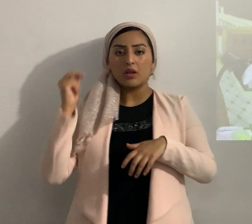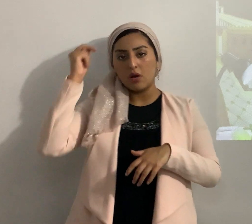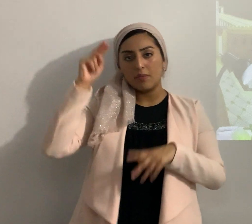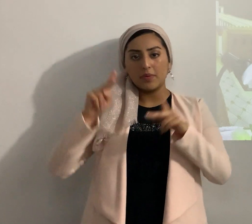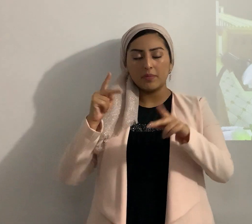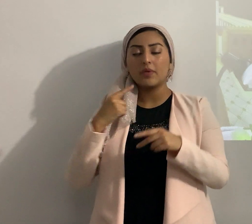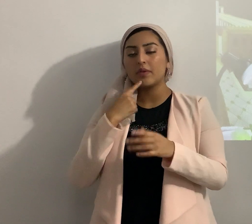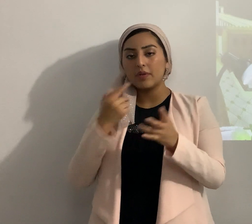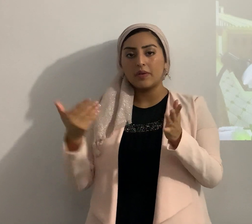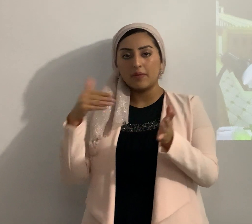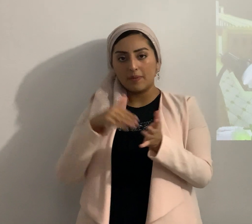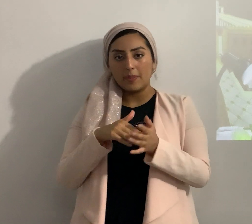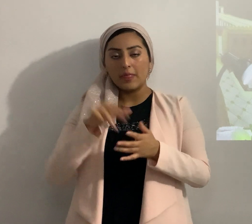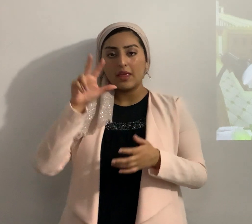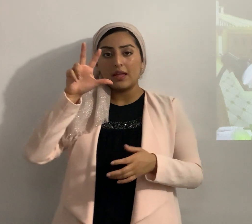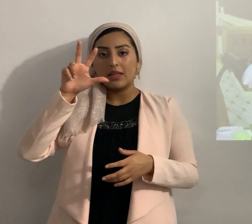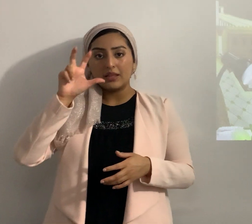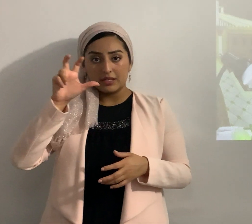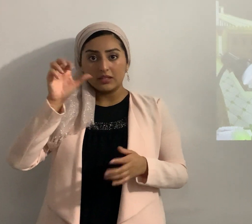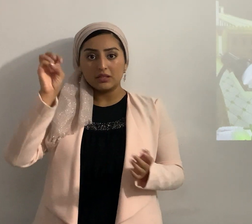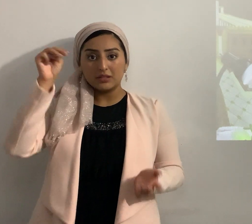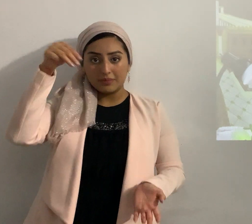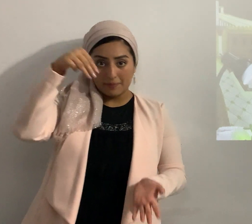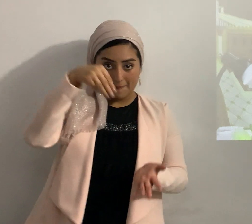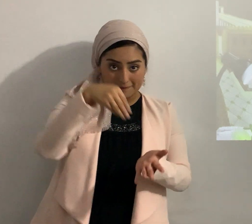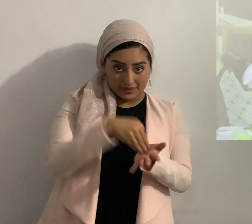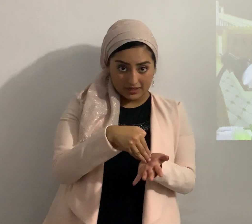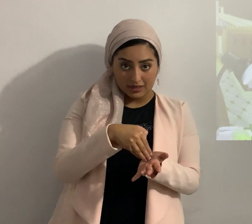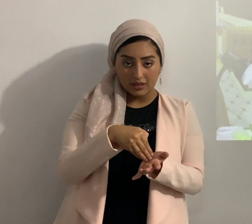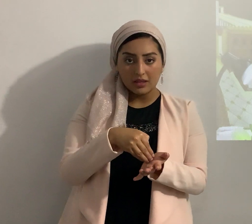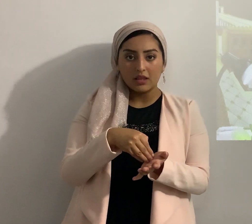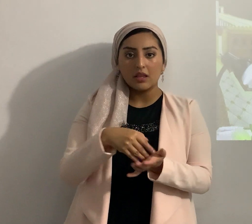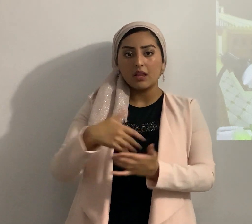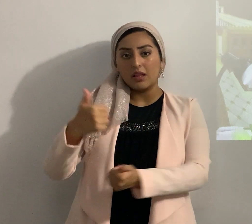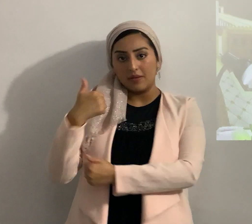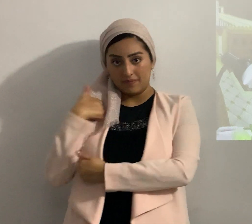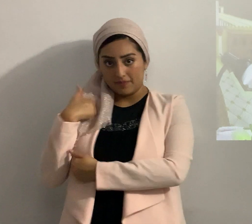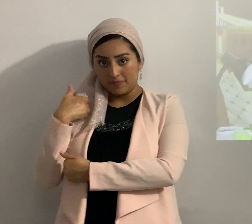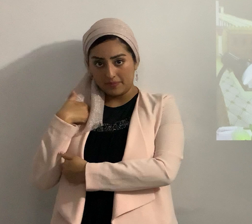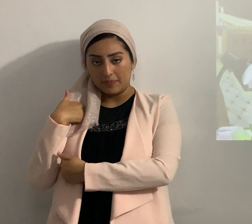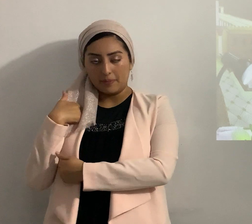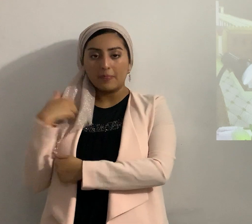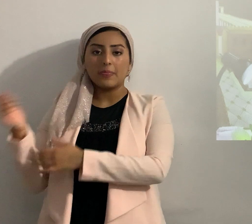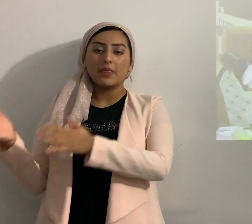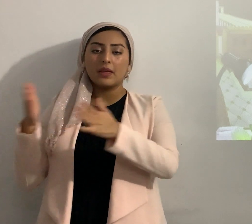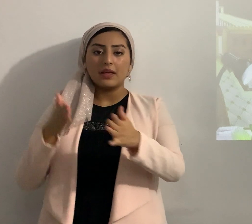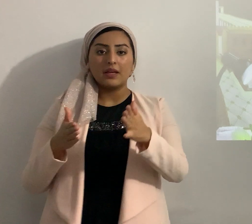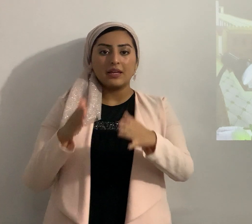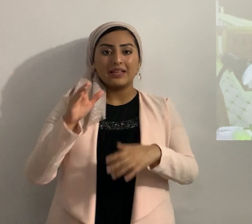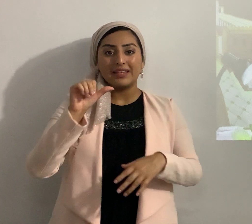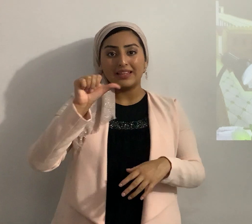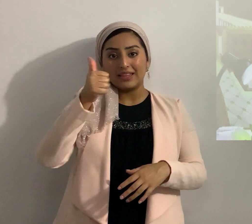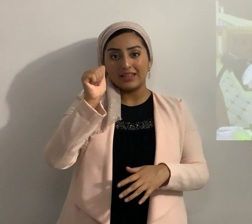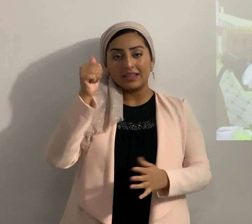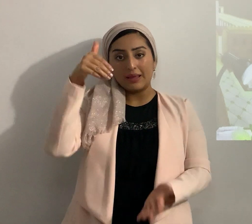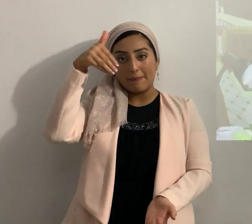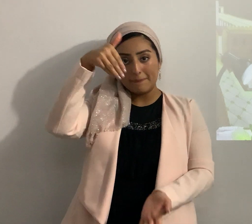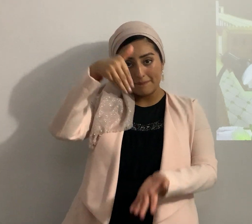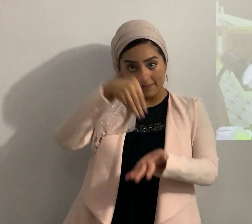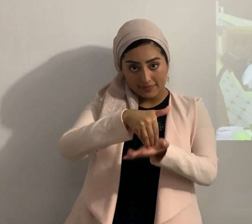gustan anotar 300 mil soldados de infantería 10 mil tropas de caballería por eso dije caballos